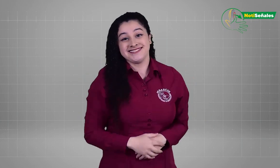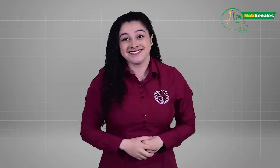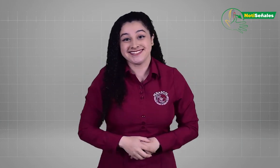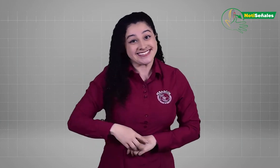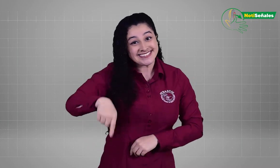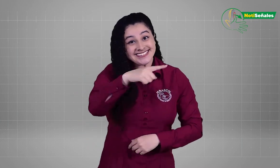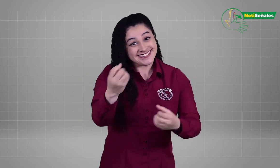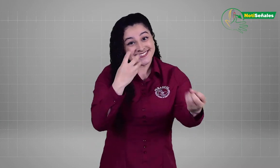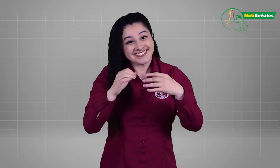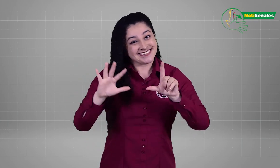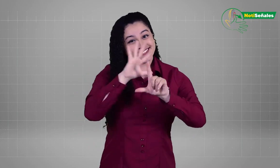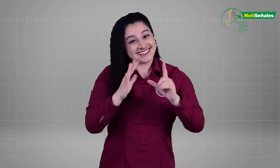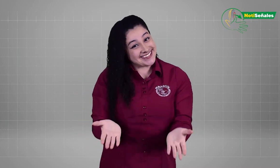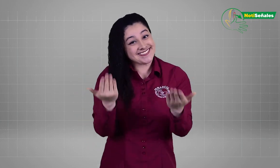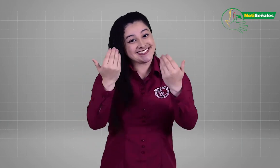Así que, haz el tuyo. ¡Anímate!